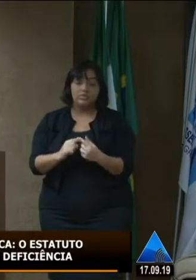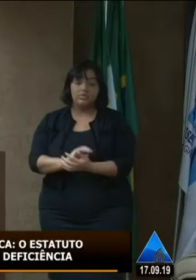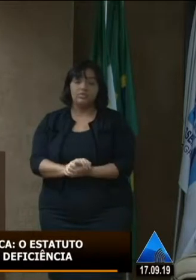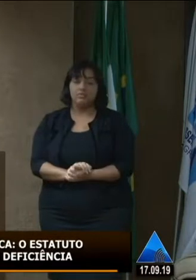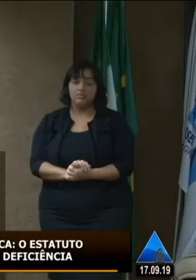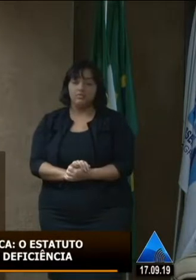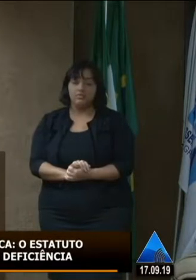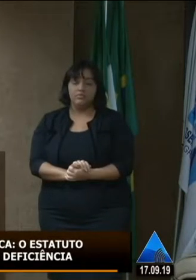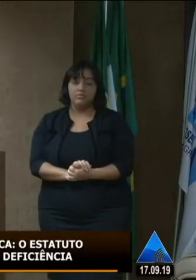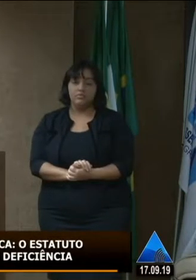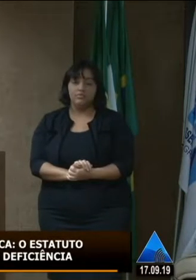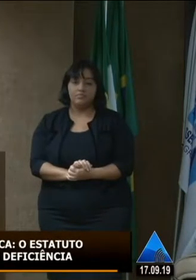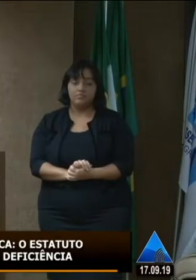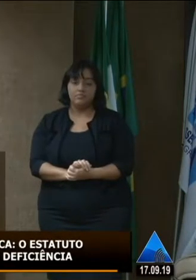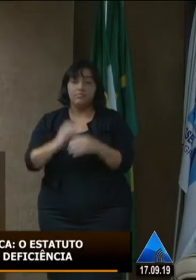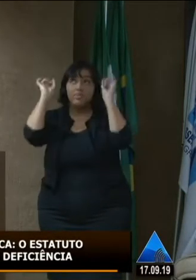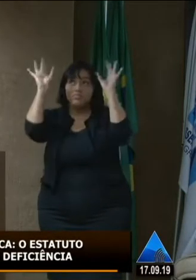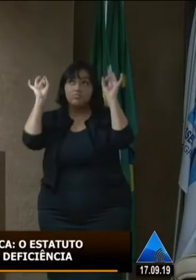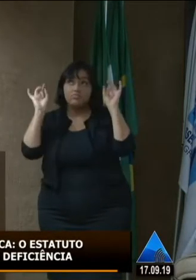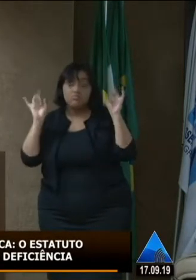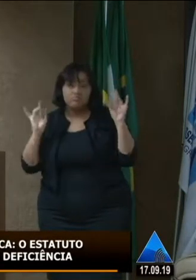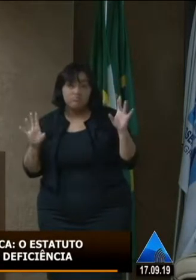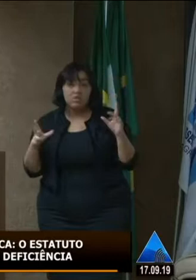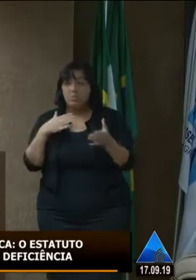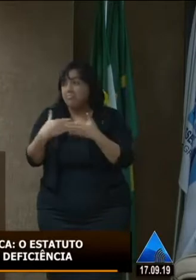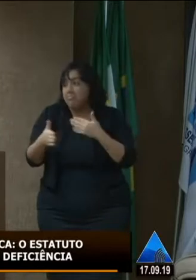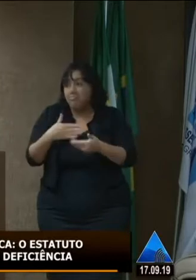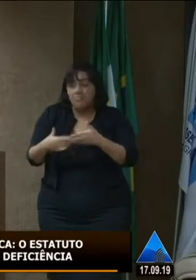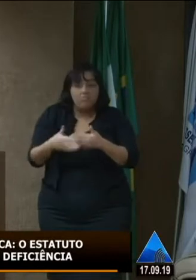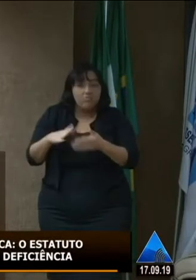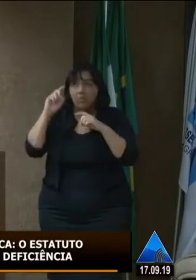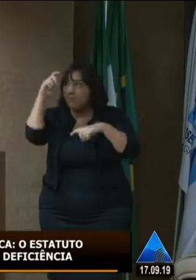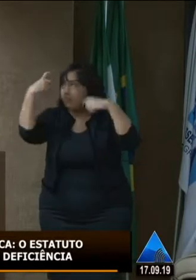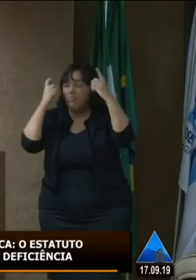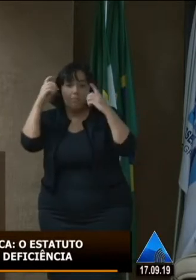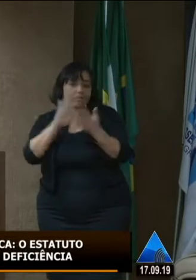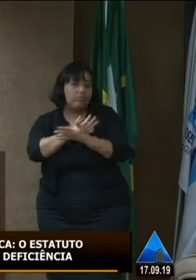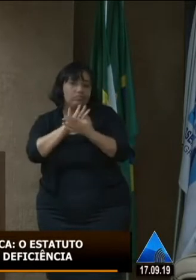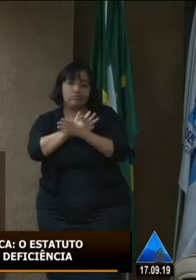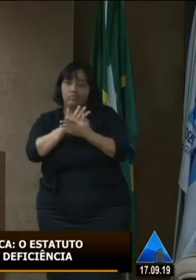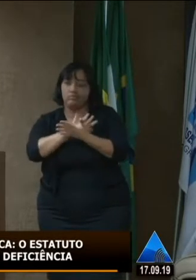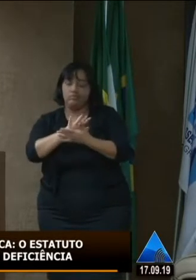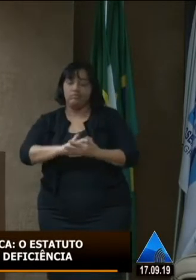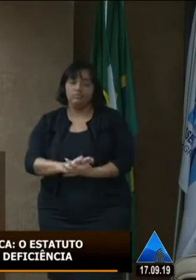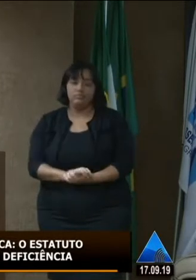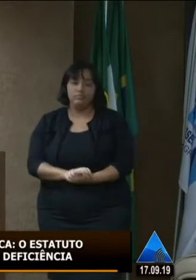nós as especialidades elas não estão preocupadas conosco